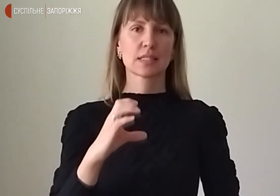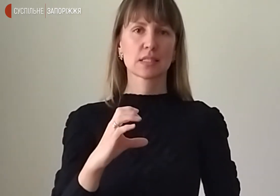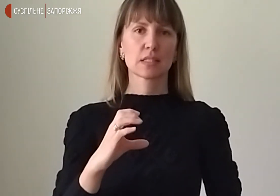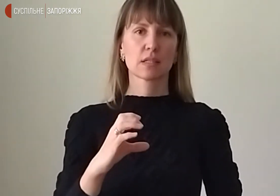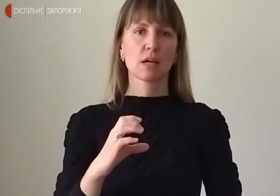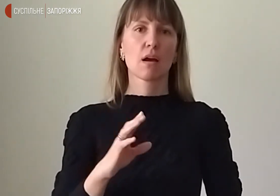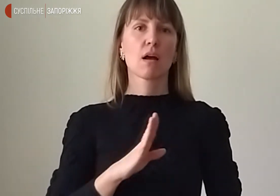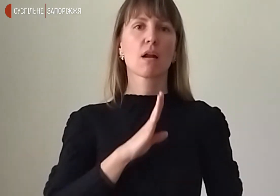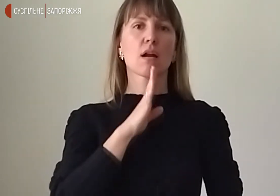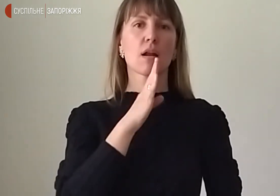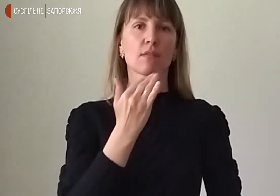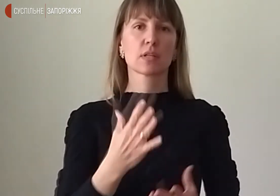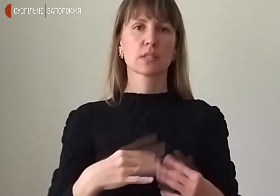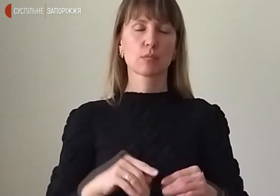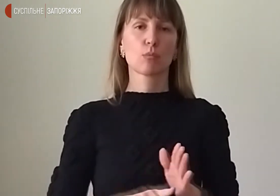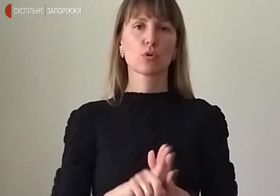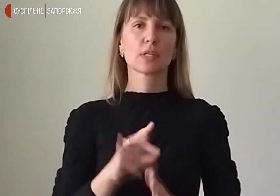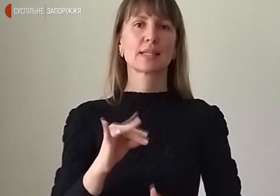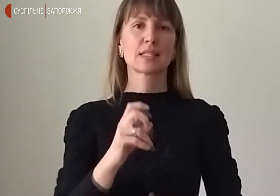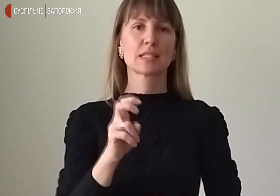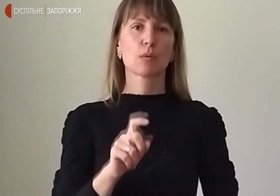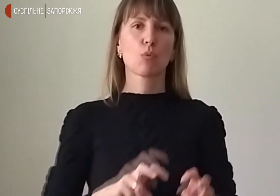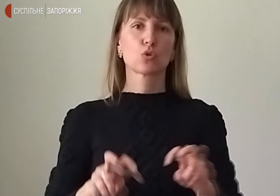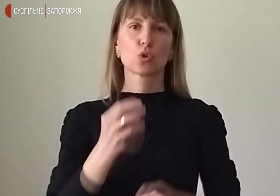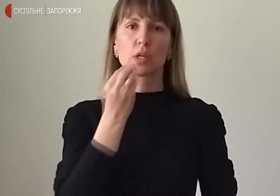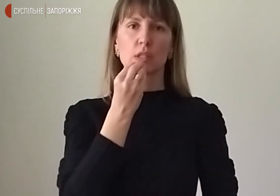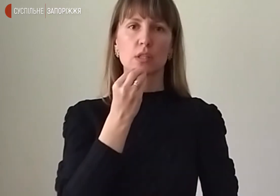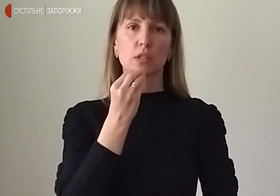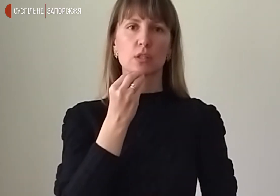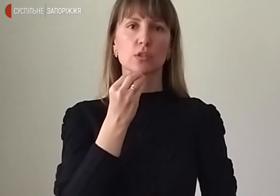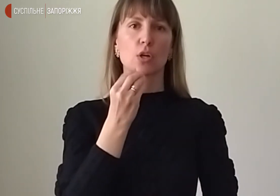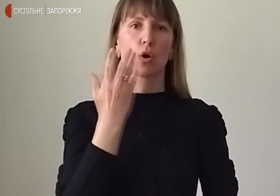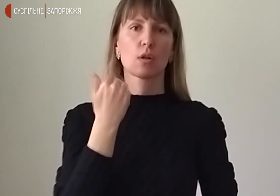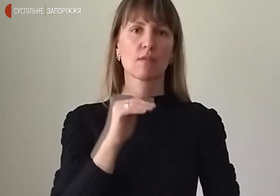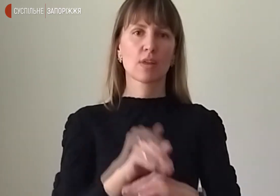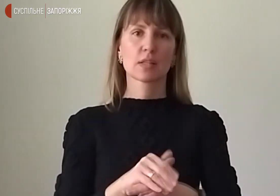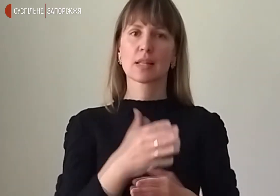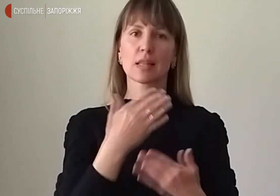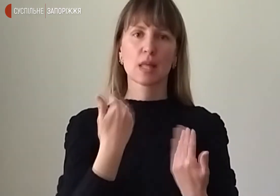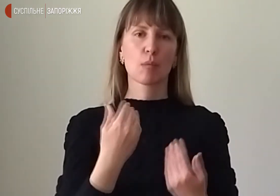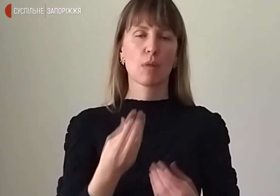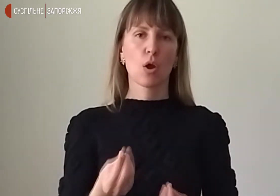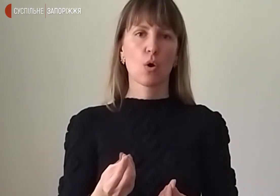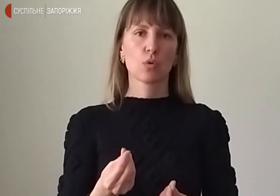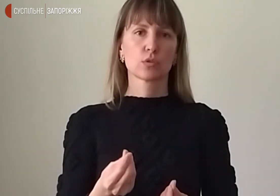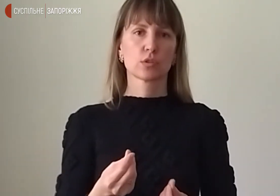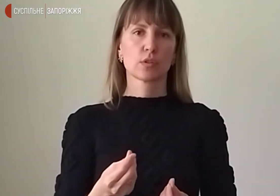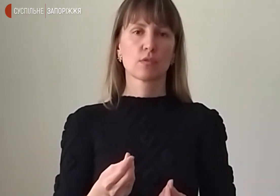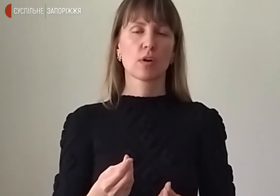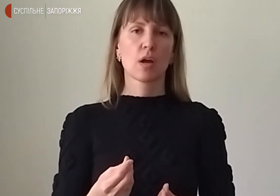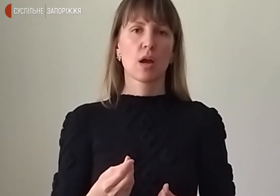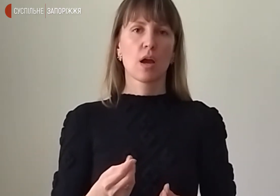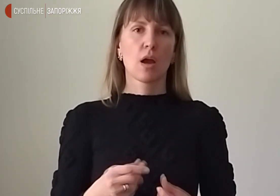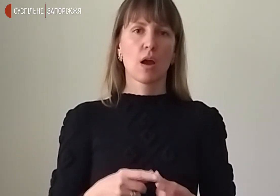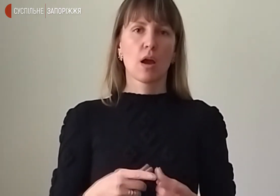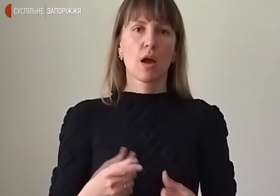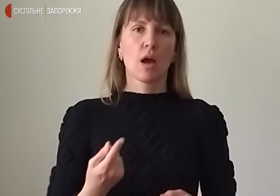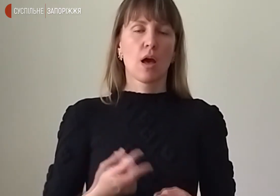Рано дві є родиня, починається із пошуку їжі, коли практично немає готівкових коштів. Це тоще квест, зазначила